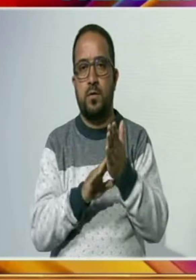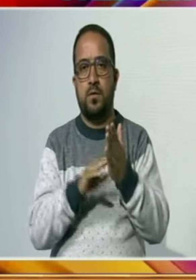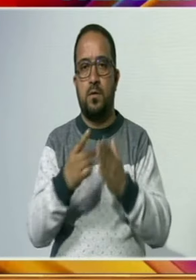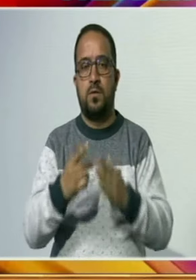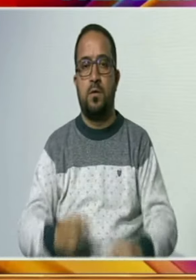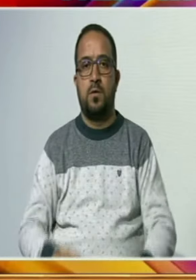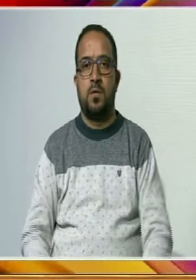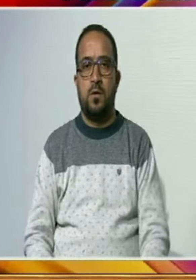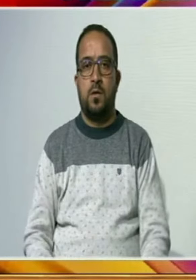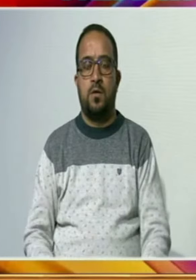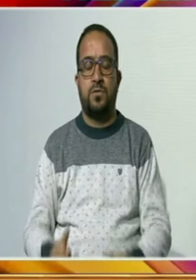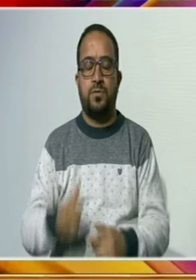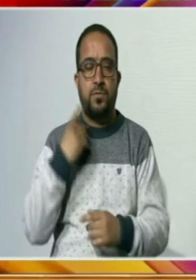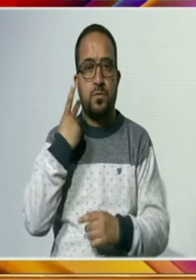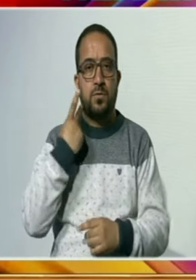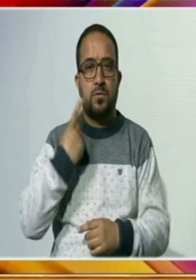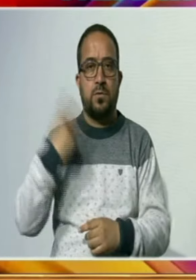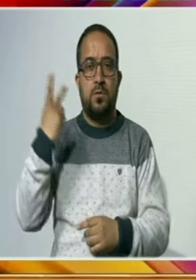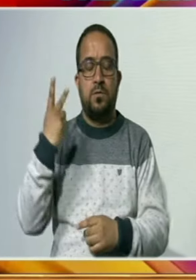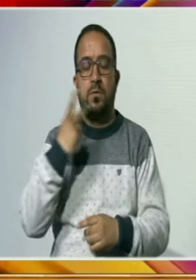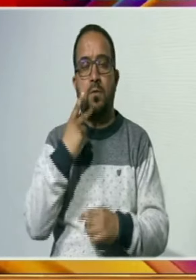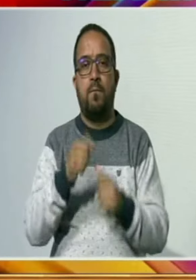اور ایک قداور شخصیت